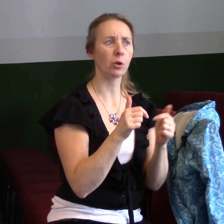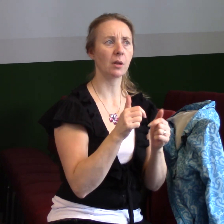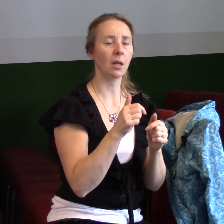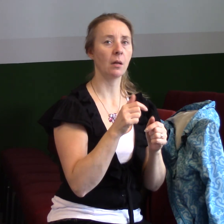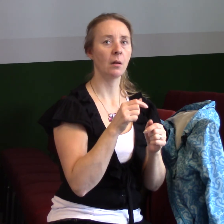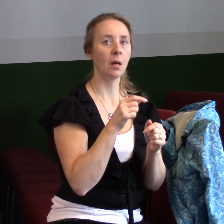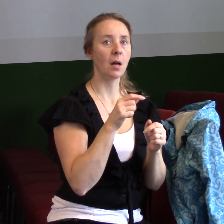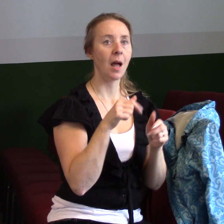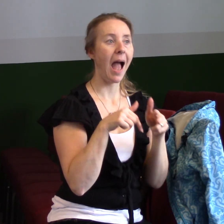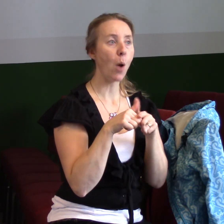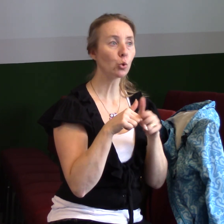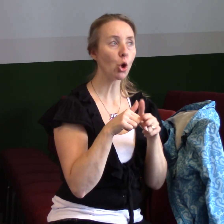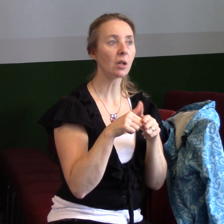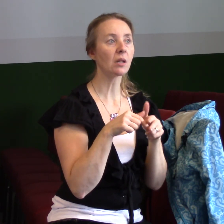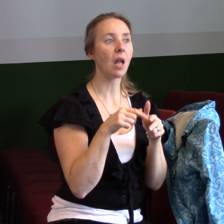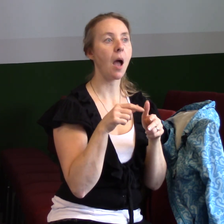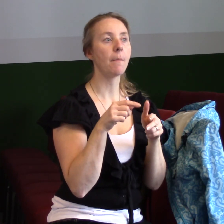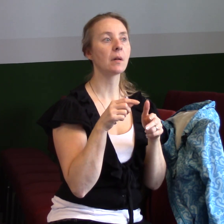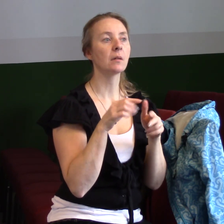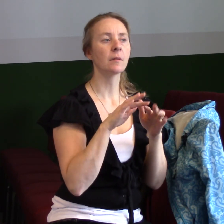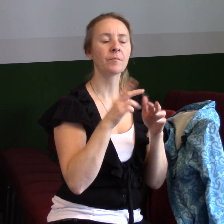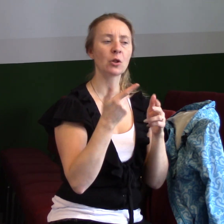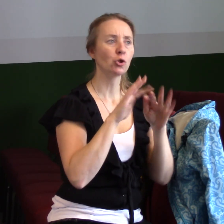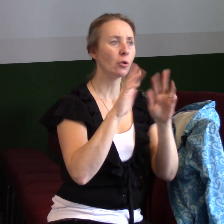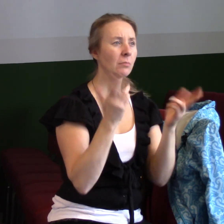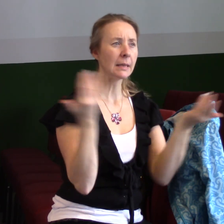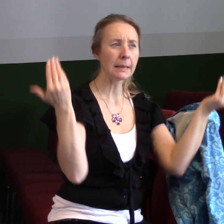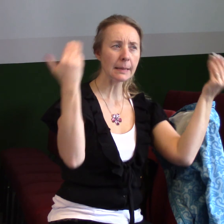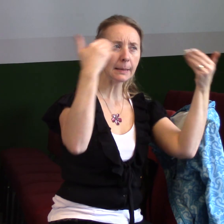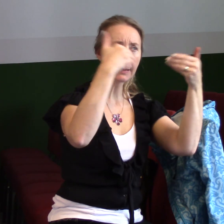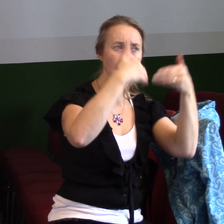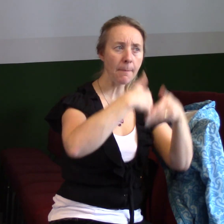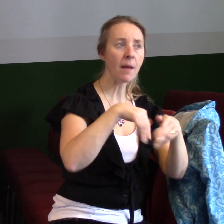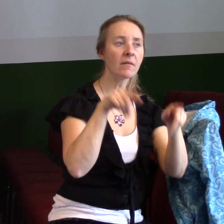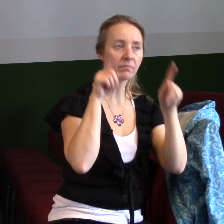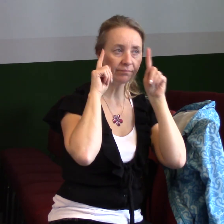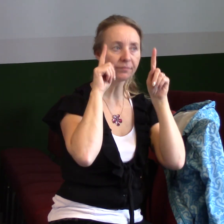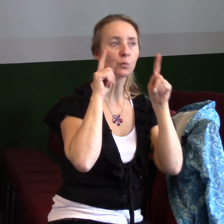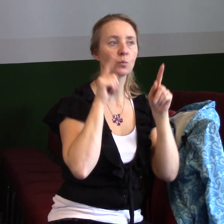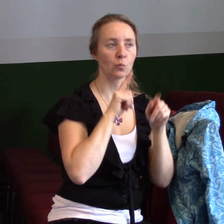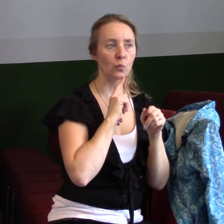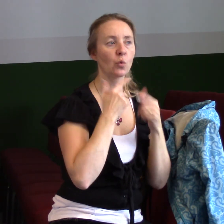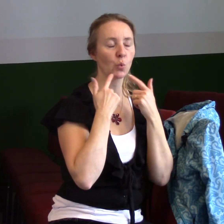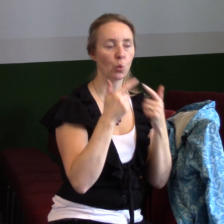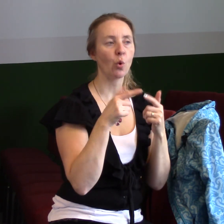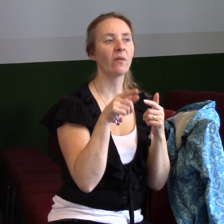autoritám, proti světovládcům této temnoty, proti duchovním mocnostem zla v nebeských oblastech.